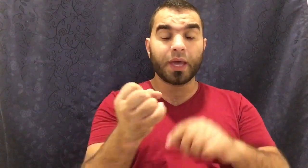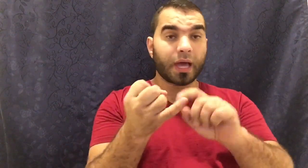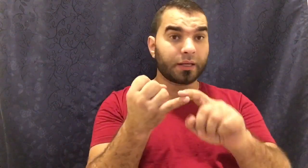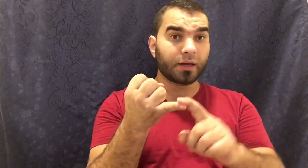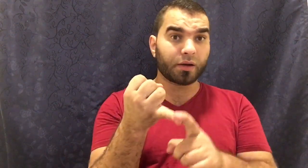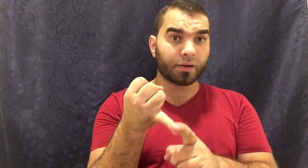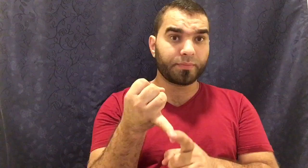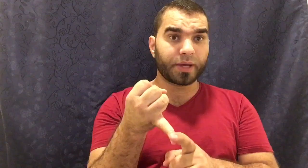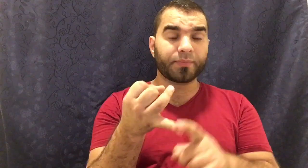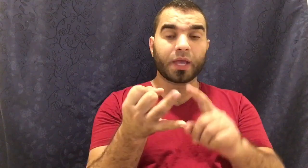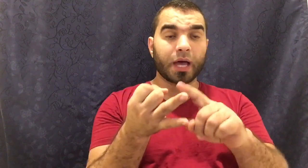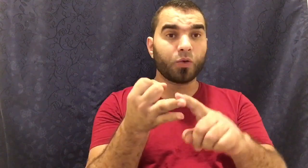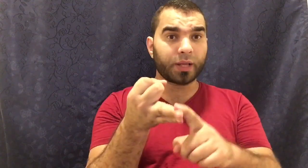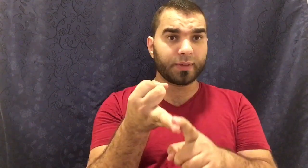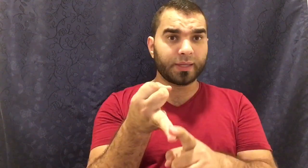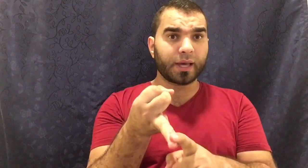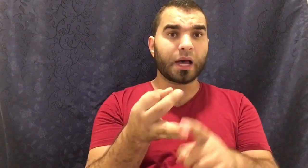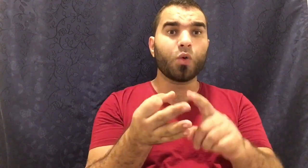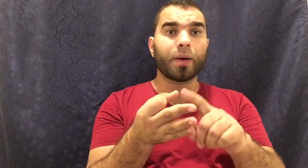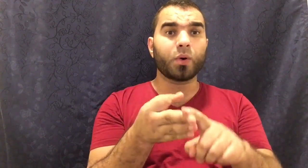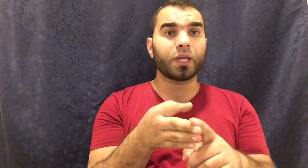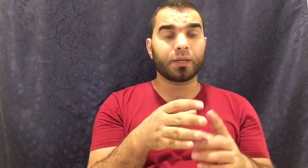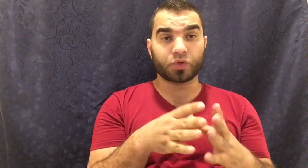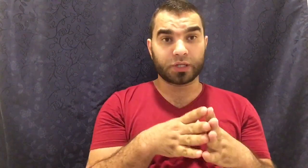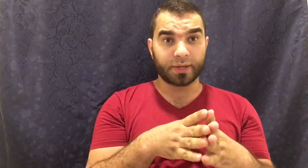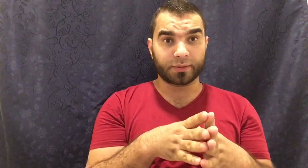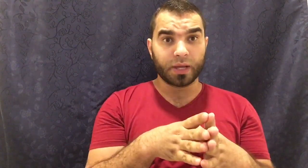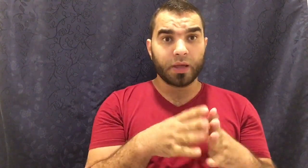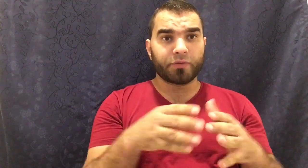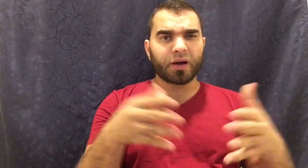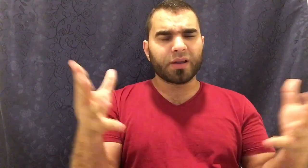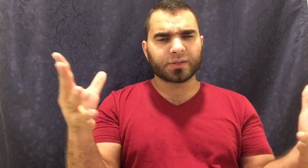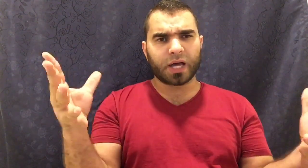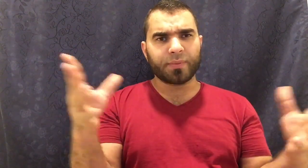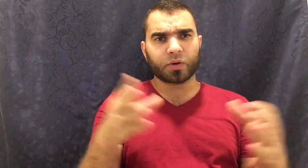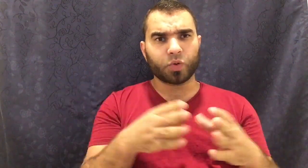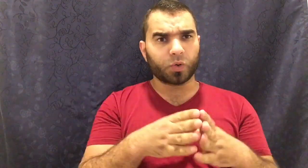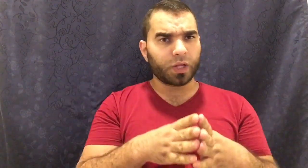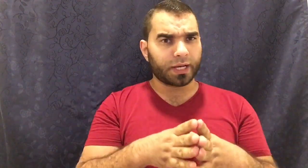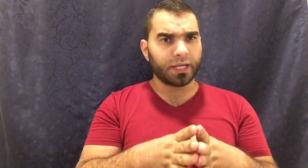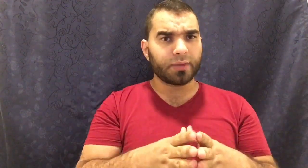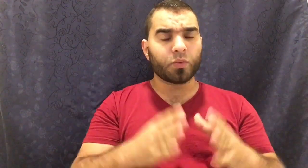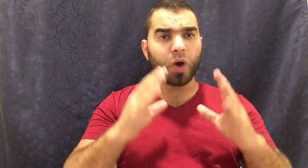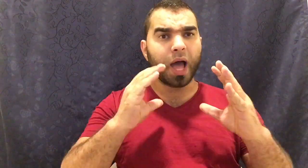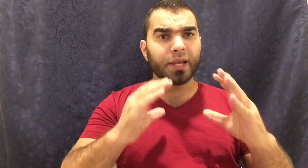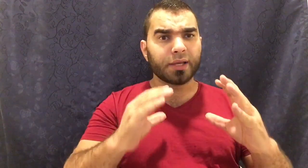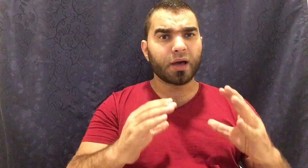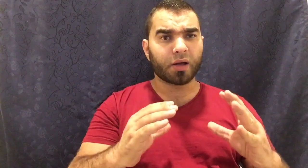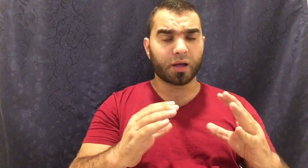أن يرى ربه أو نبيه أو أبويه المسلمين فقال الصحابة رضوان الله عليهم وهل يرى